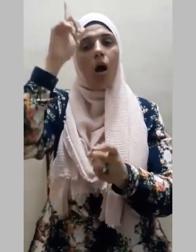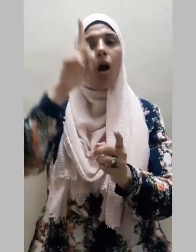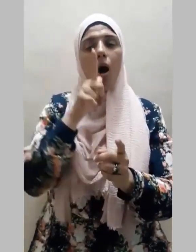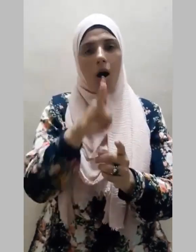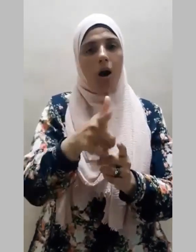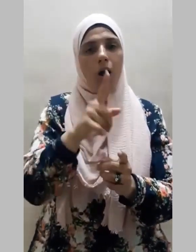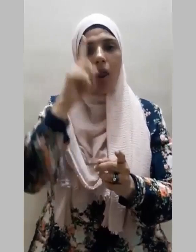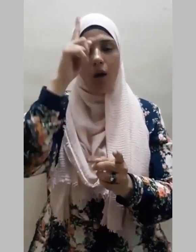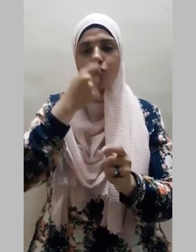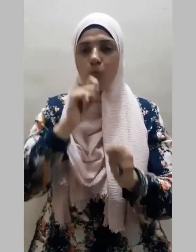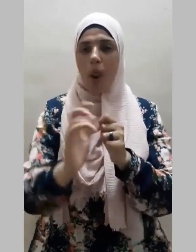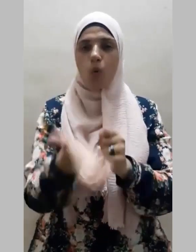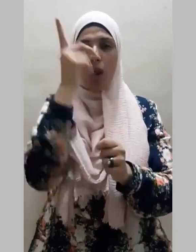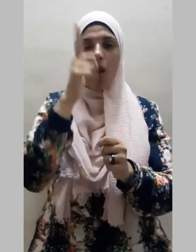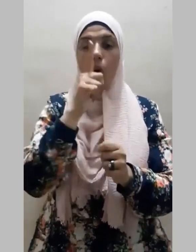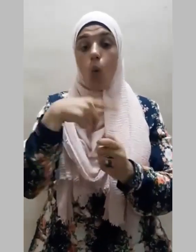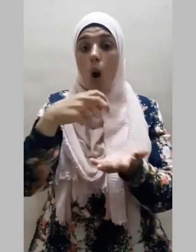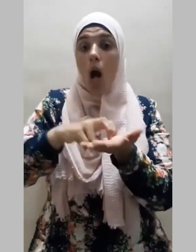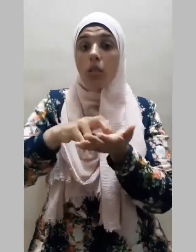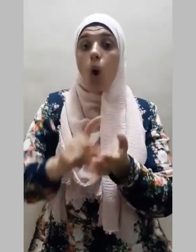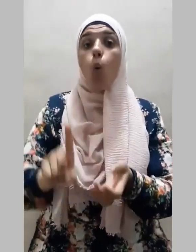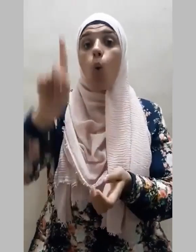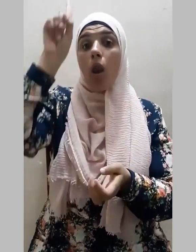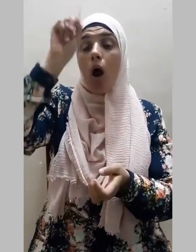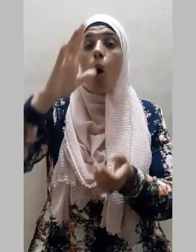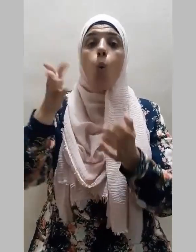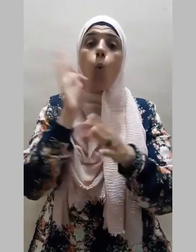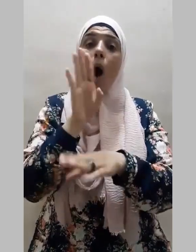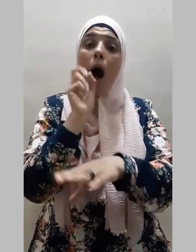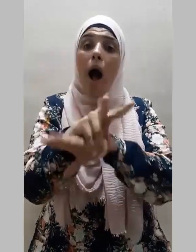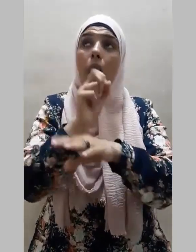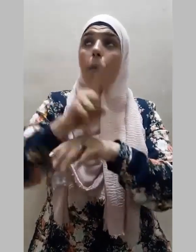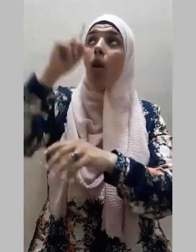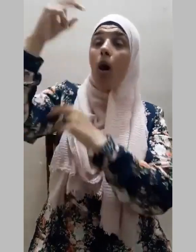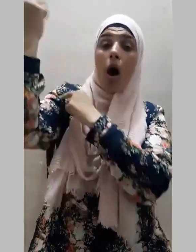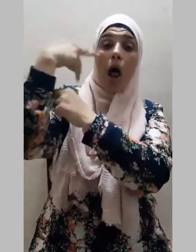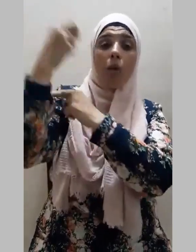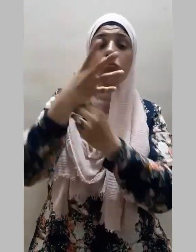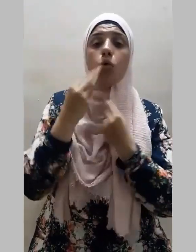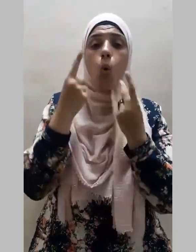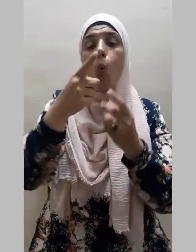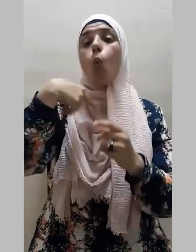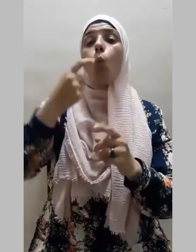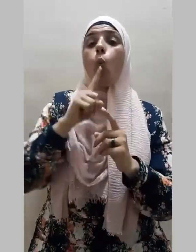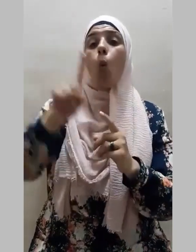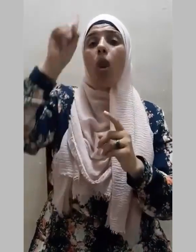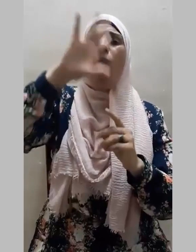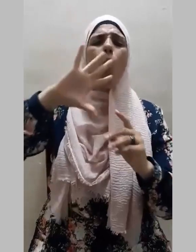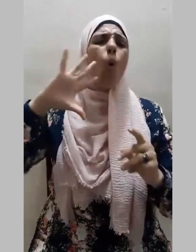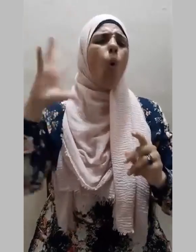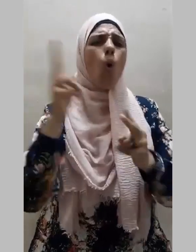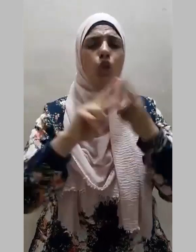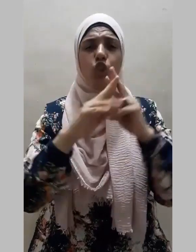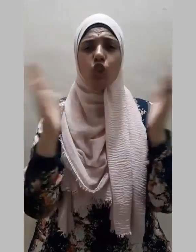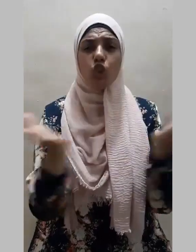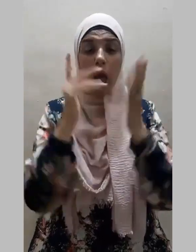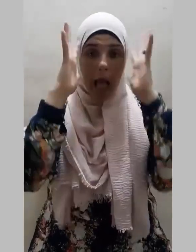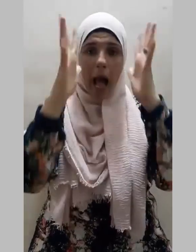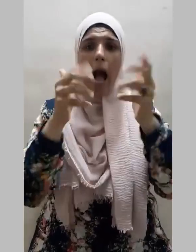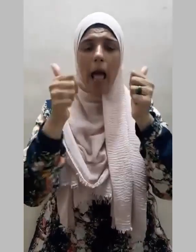سبحانه واتقوا الله ويعلمكم الله والله بكل شيء عليه وقد